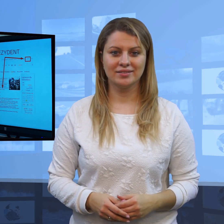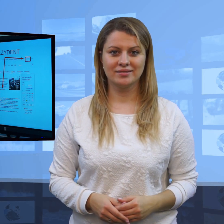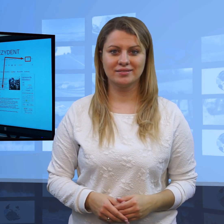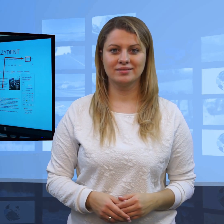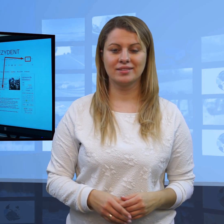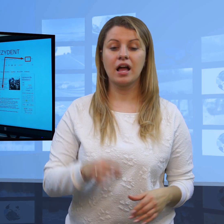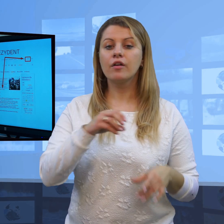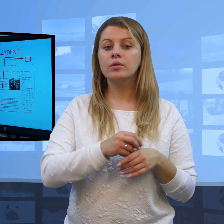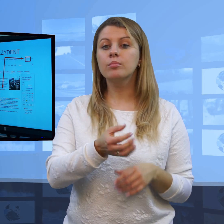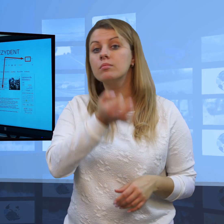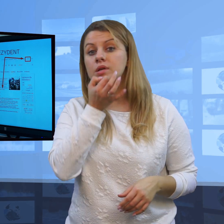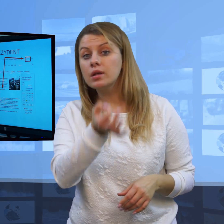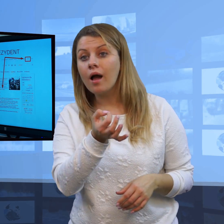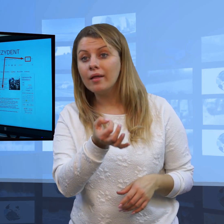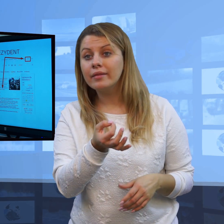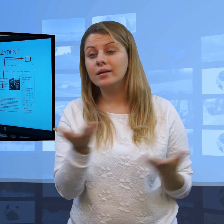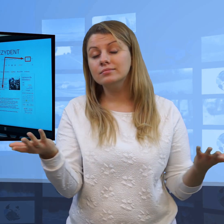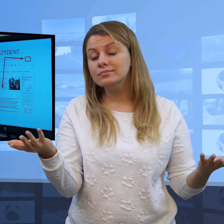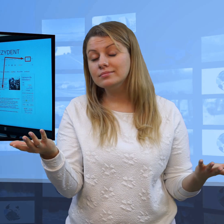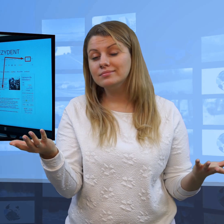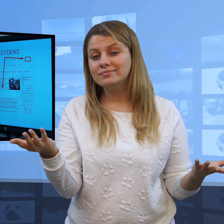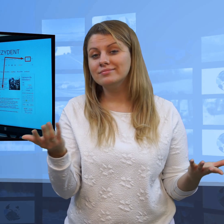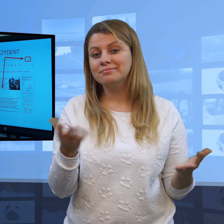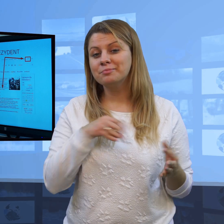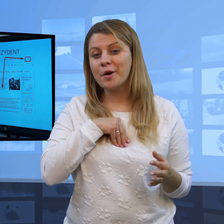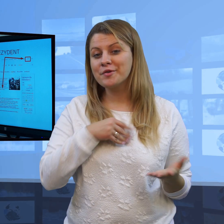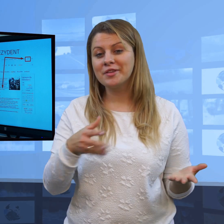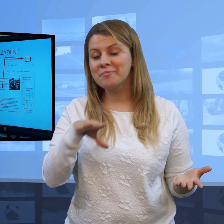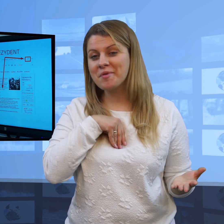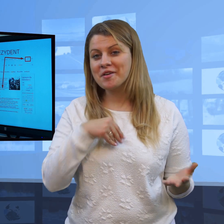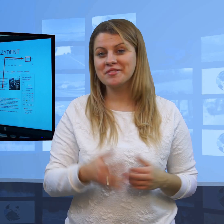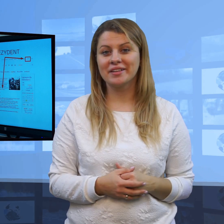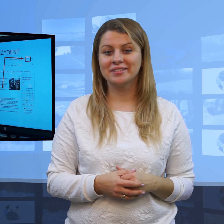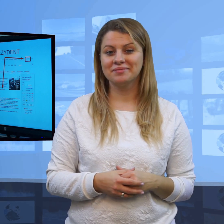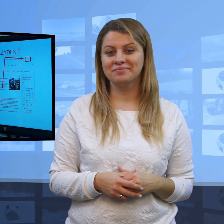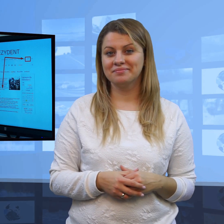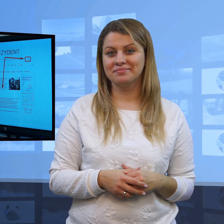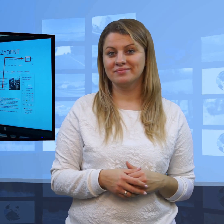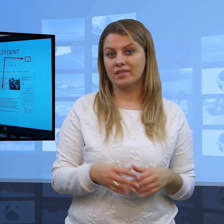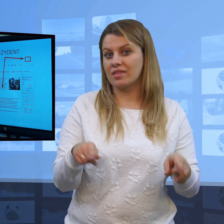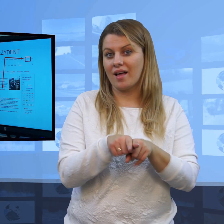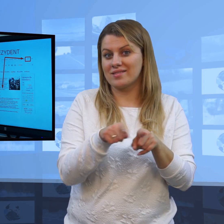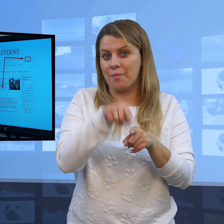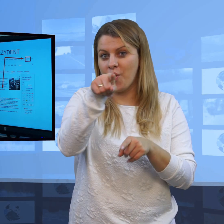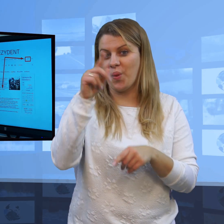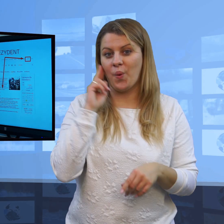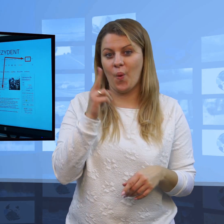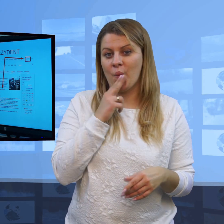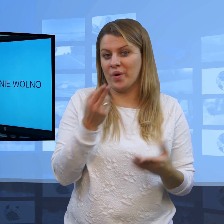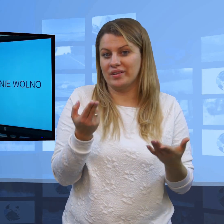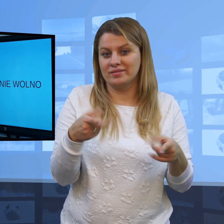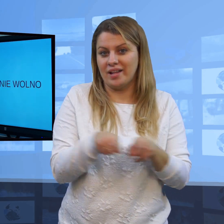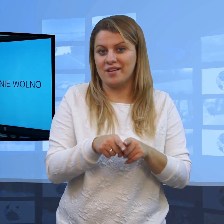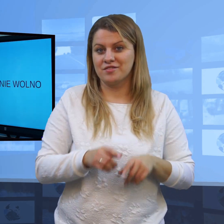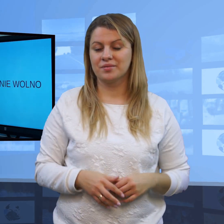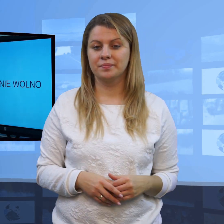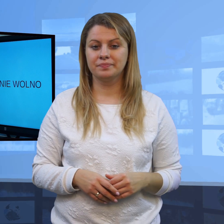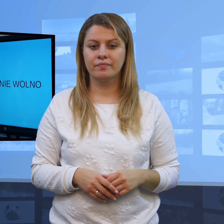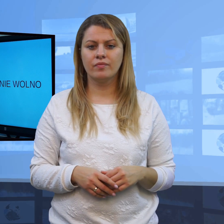zadać pytanie i poprosić o komentarz, jak najbardziej. Każdy może. Również dziennikarz obywatelski.